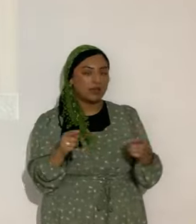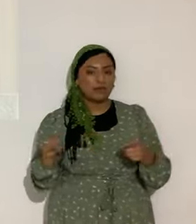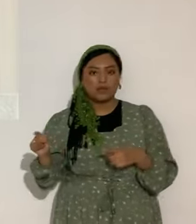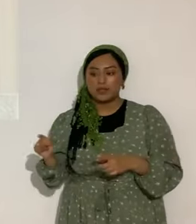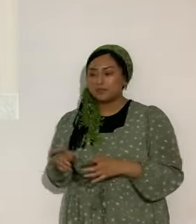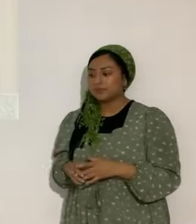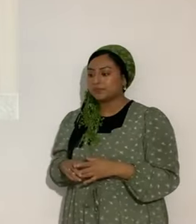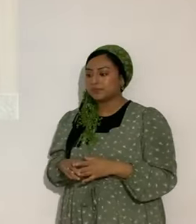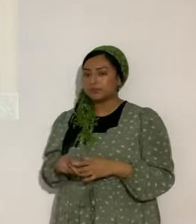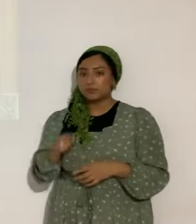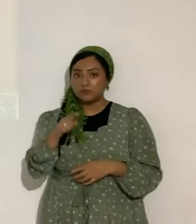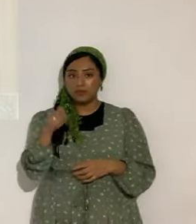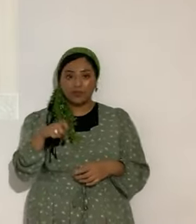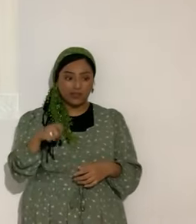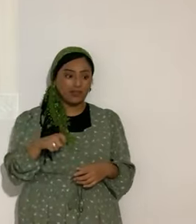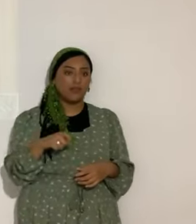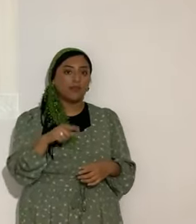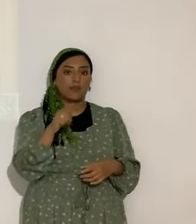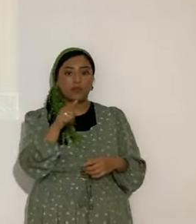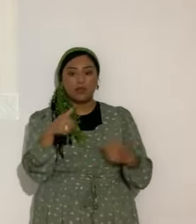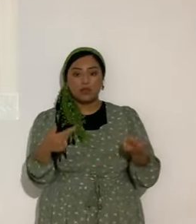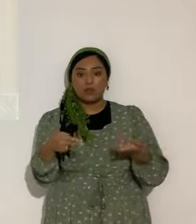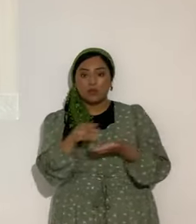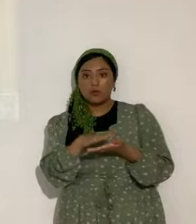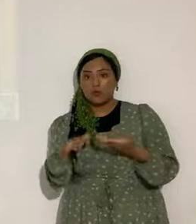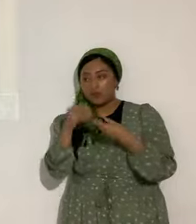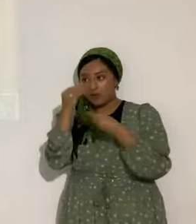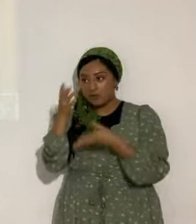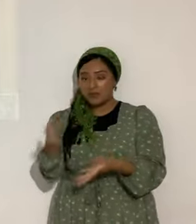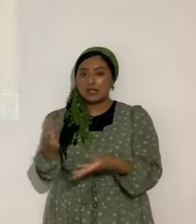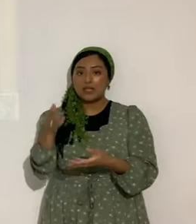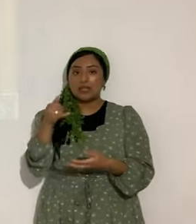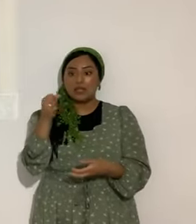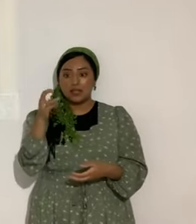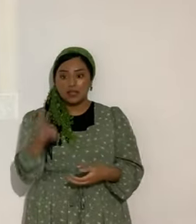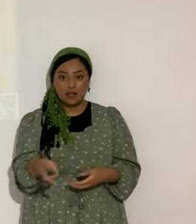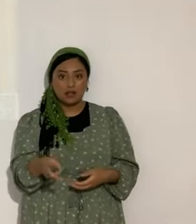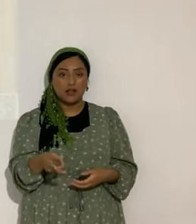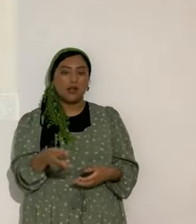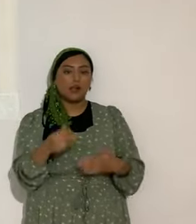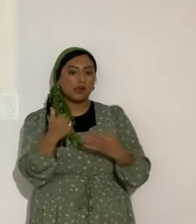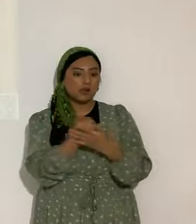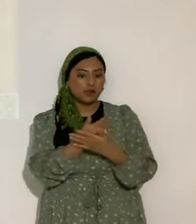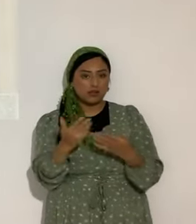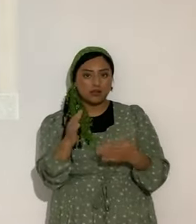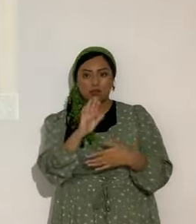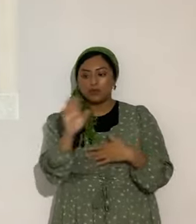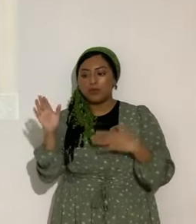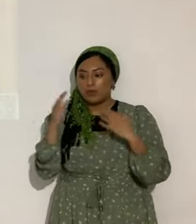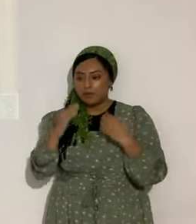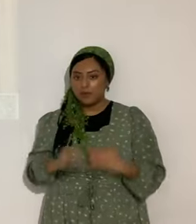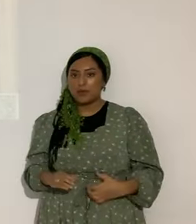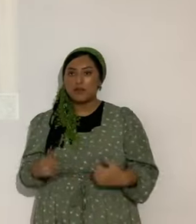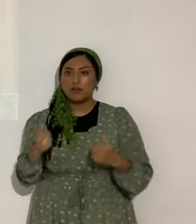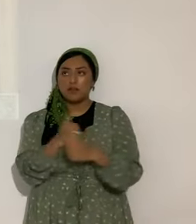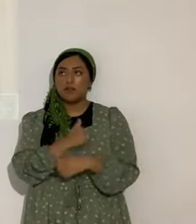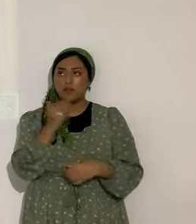Que necesitas esto. Eres un cados. Estás obedeciendo a Yahshua. En todo tu ser. Lo amas. Le adoras. Lo